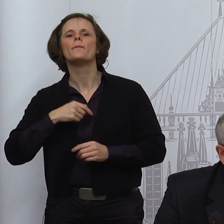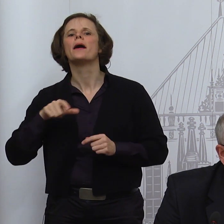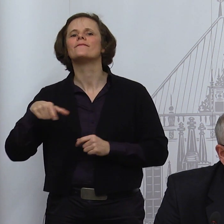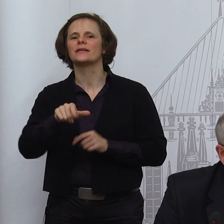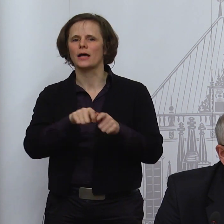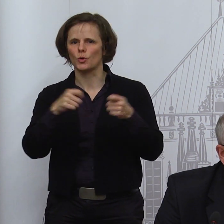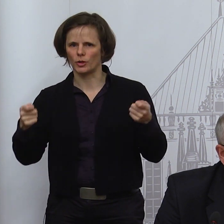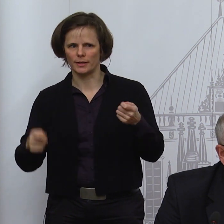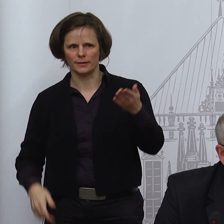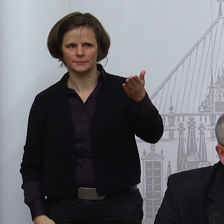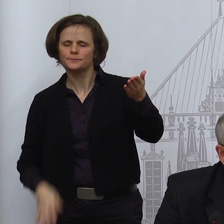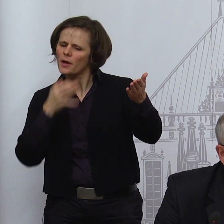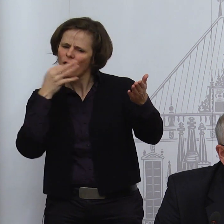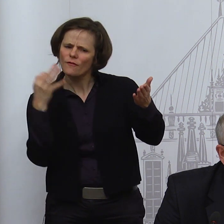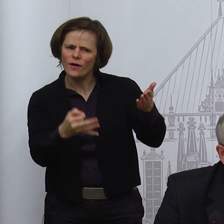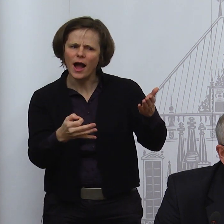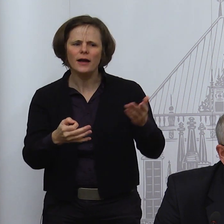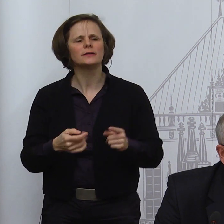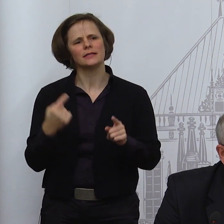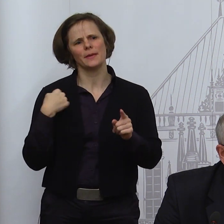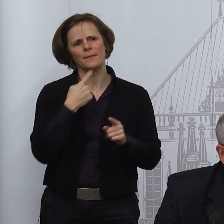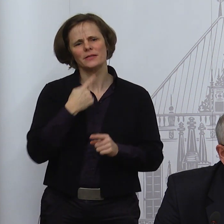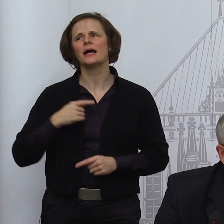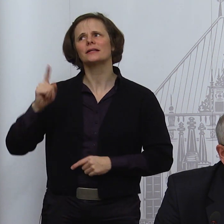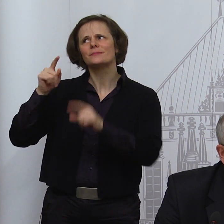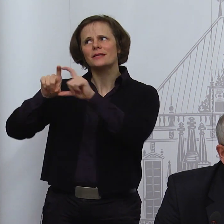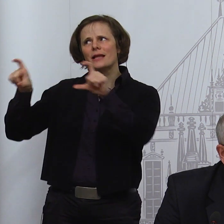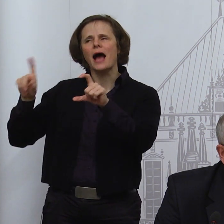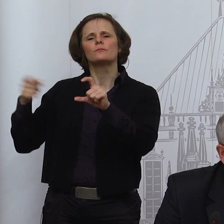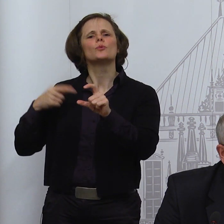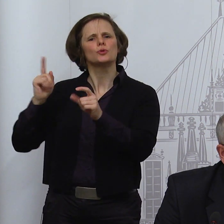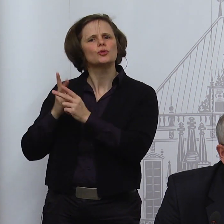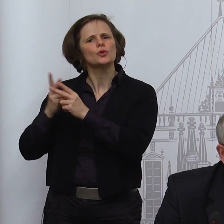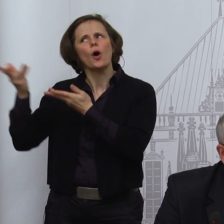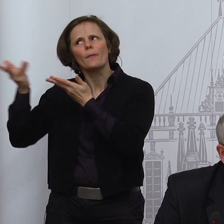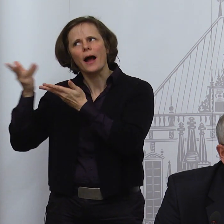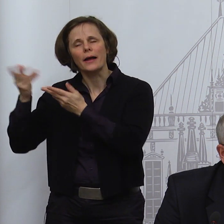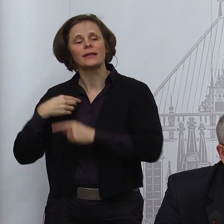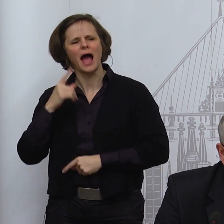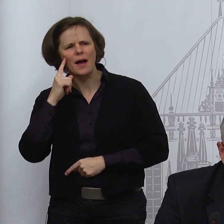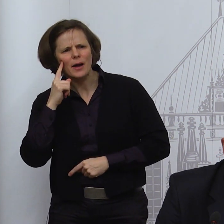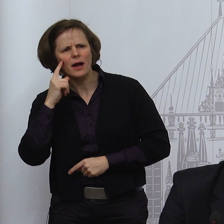sagten, aber senden Sie doch bitte schon mal eine Botschaft. Bleiben in Bremen die Schulen geöffnet.